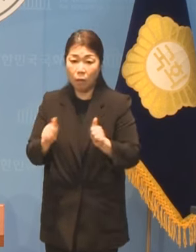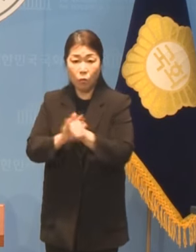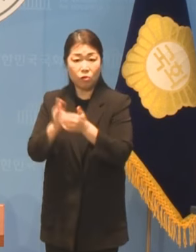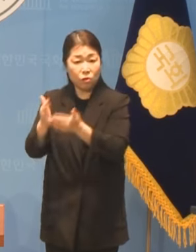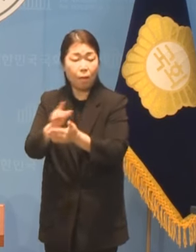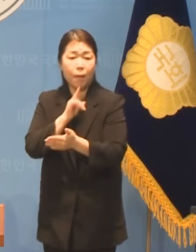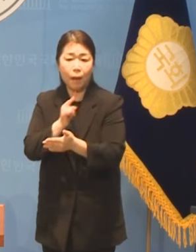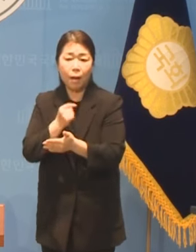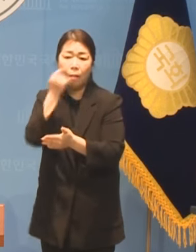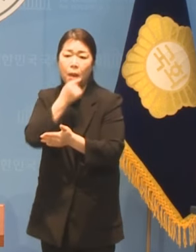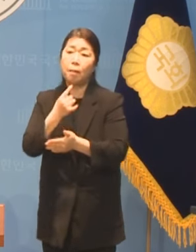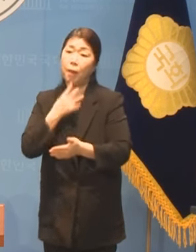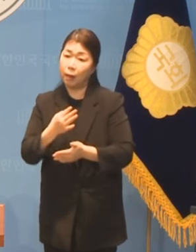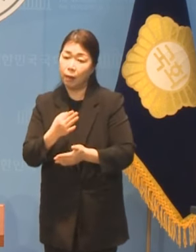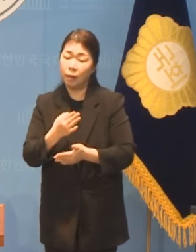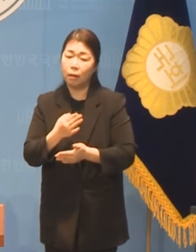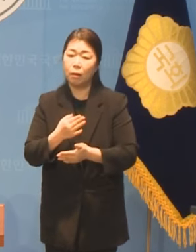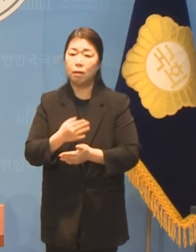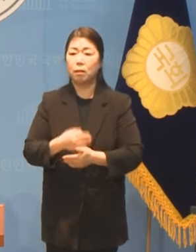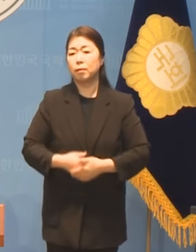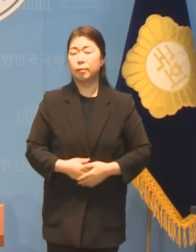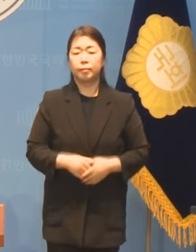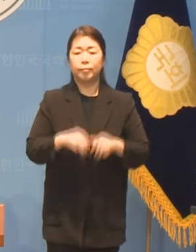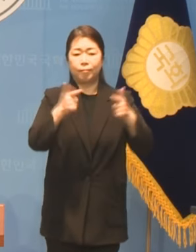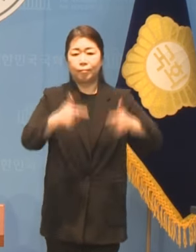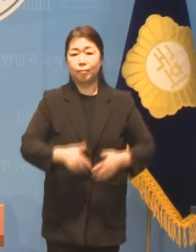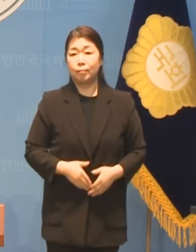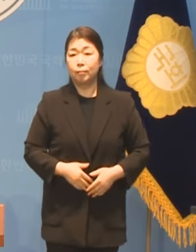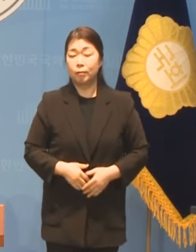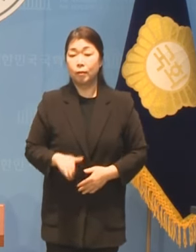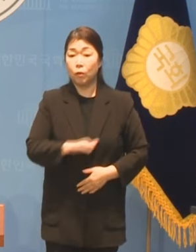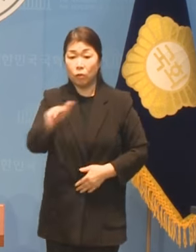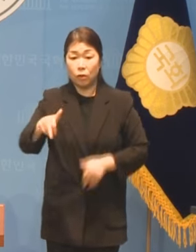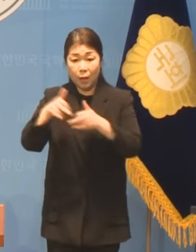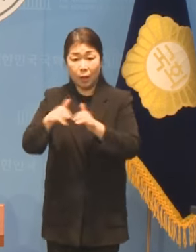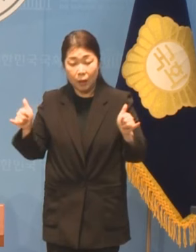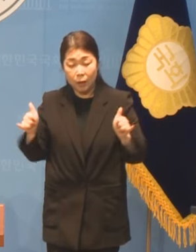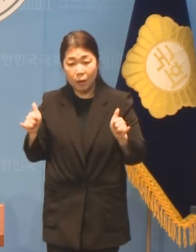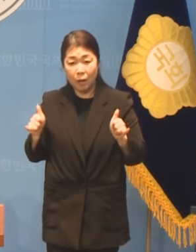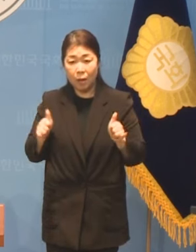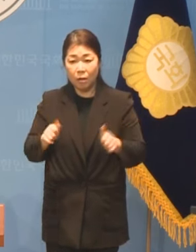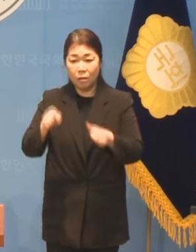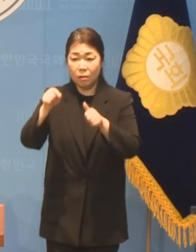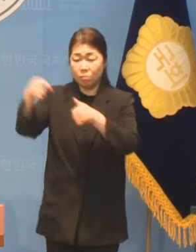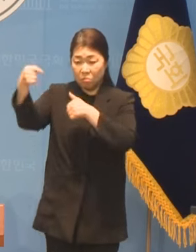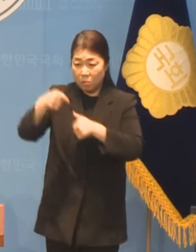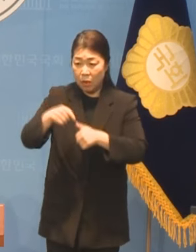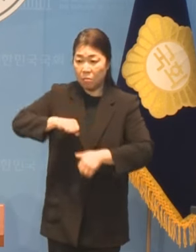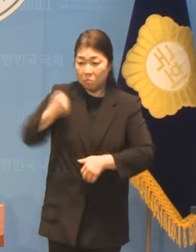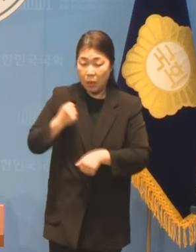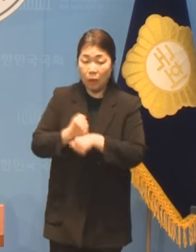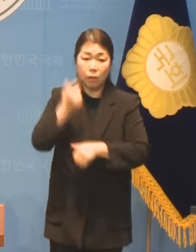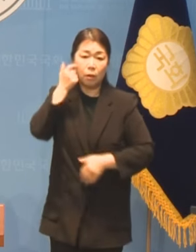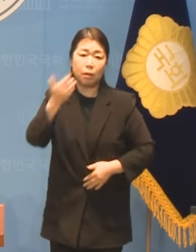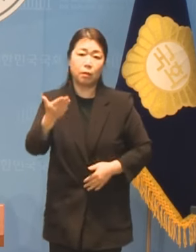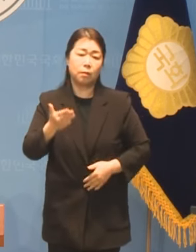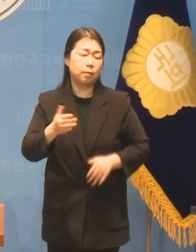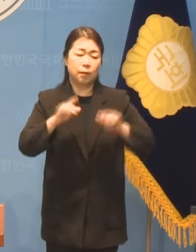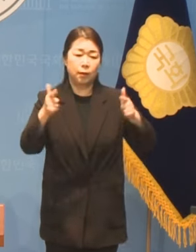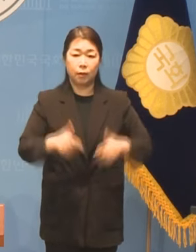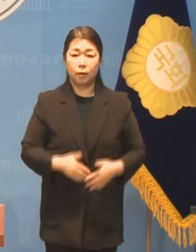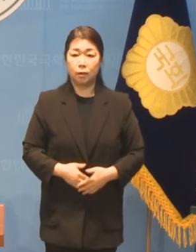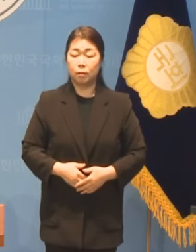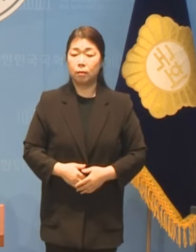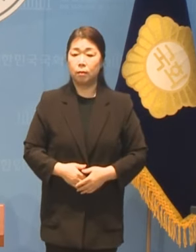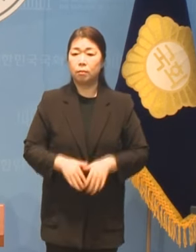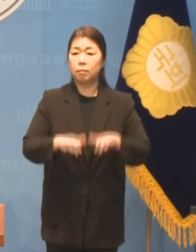말 잘 듣는 장애인다움을 요구하는 암묵적인 정당 내 문화에 줄 서지 않겠습니다 이제 장애인의 정치를